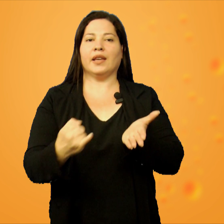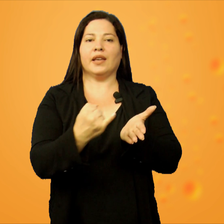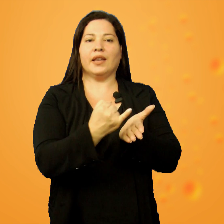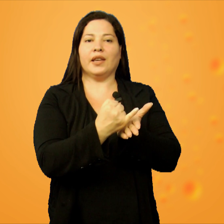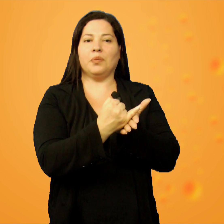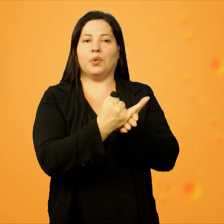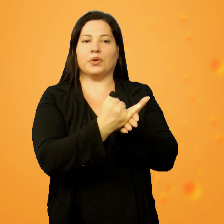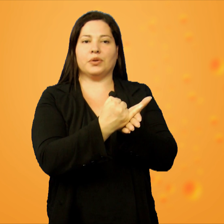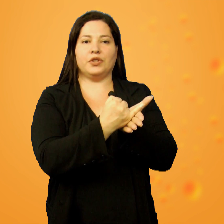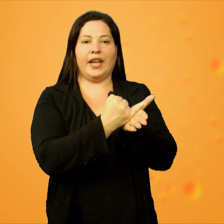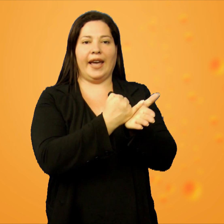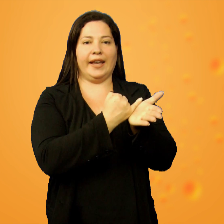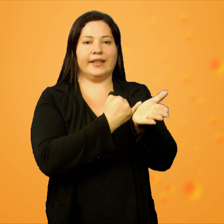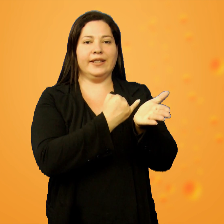Imposto de renda.